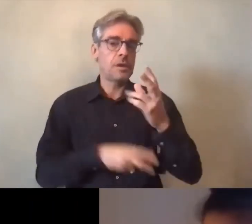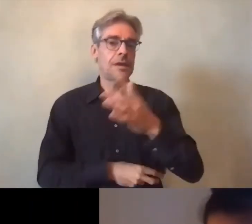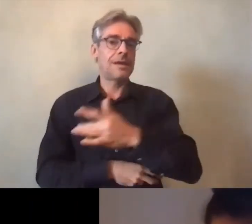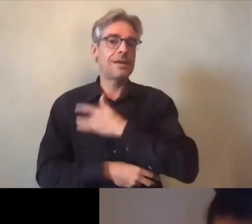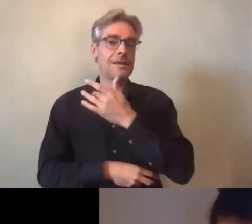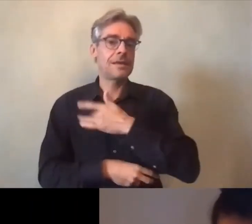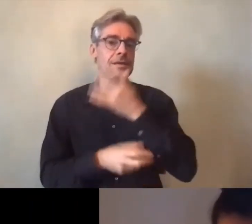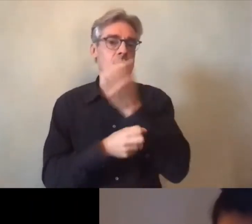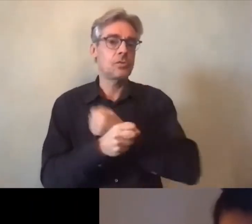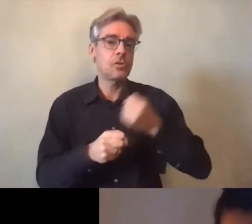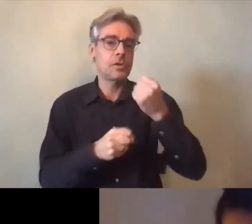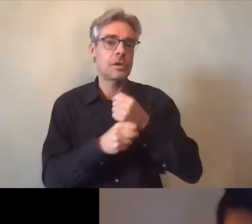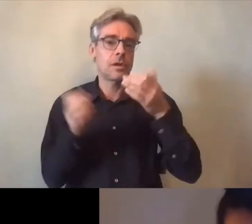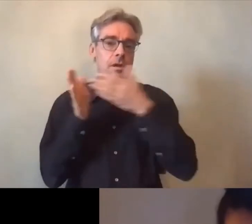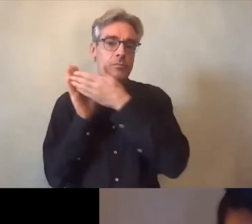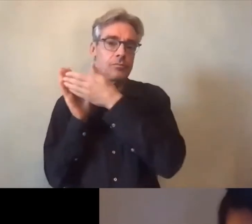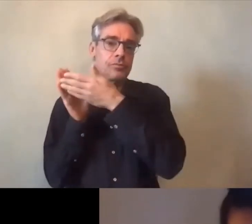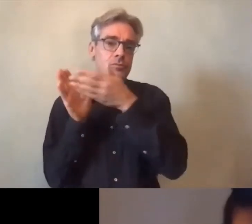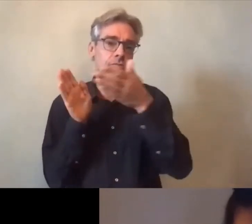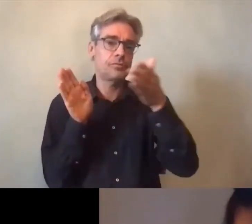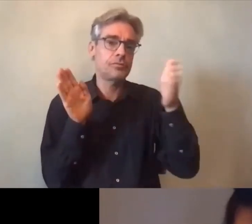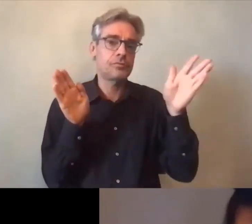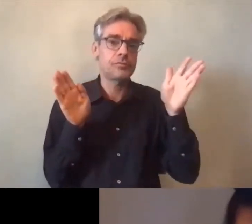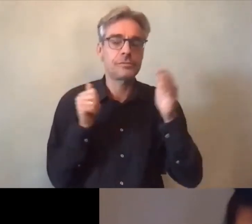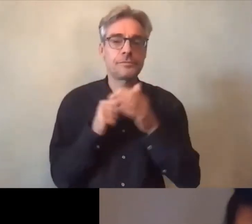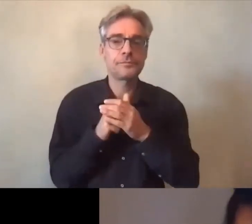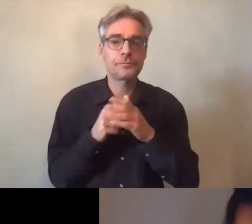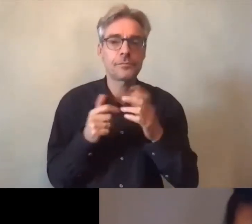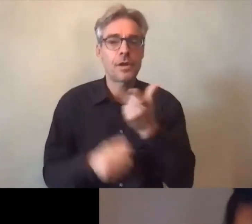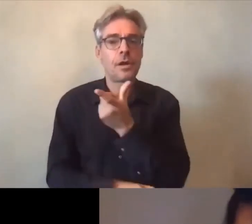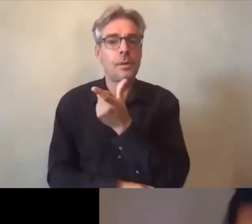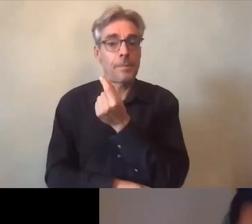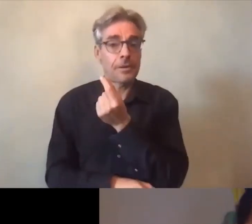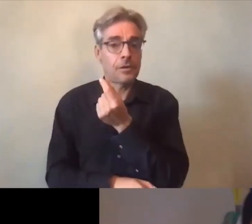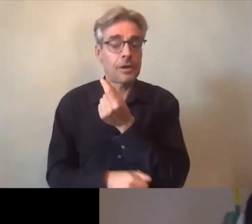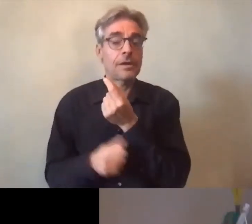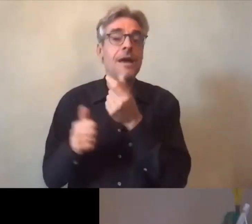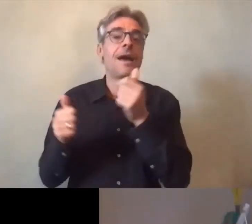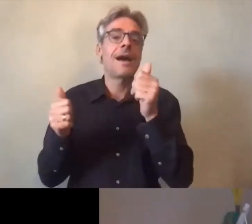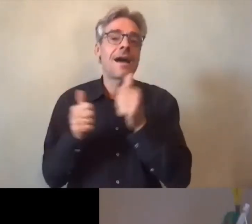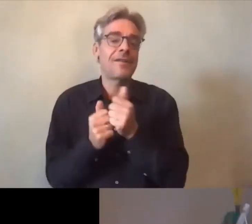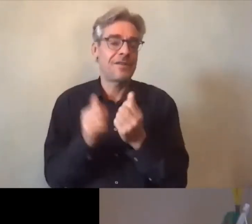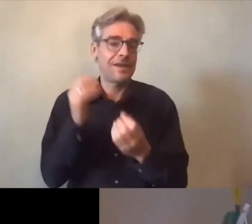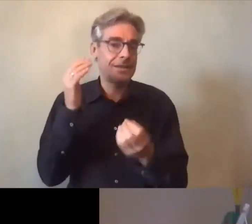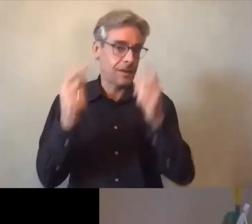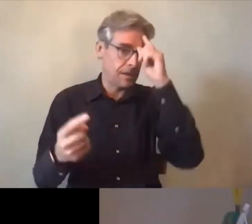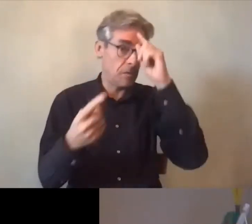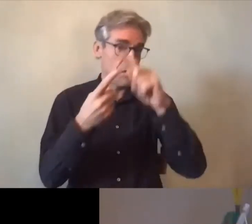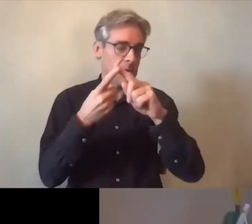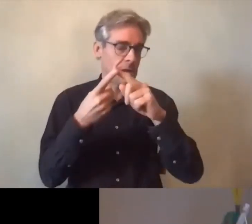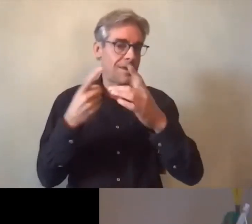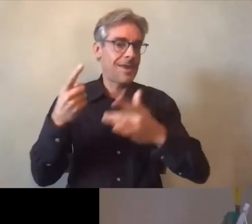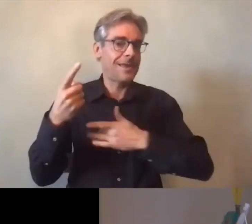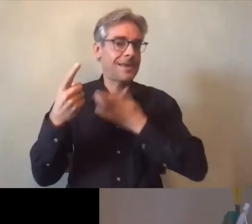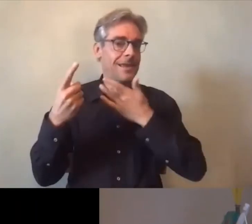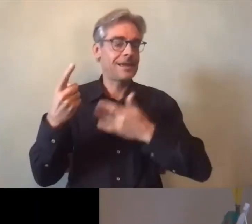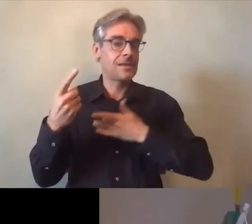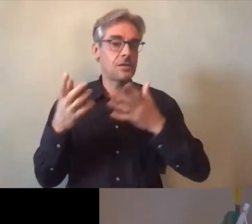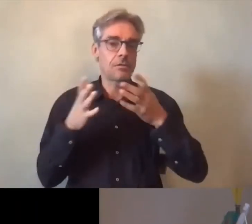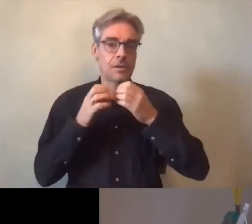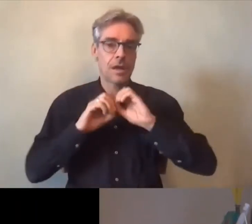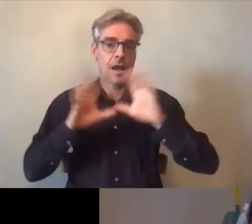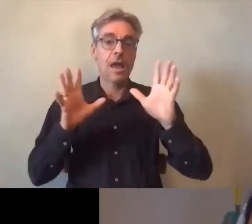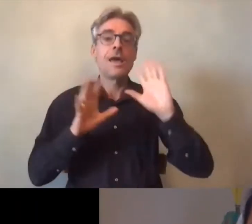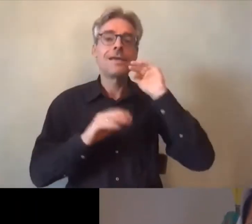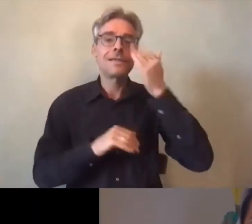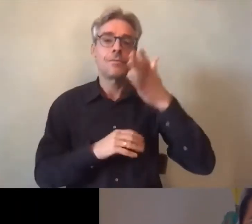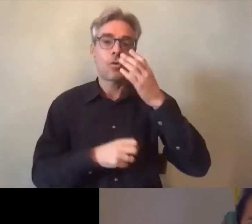davantage ce sujet-là en partenariat et en choisissant des thématiques qui nous parlent et c la raison pour laquelle cette année nous